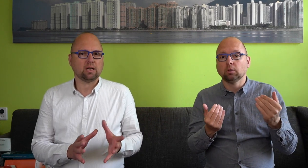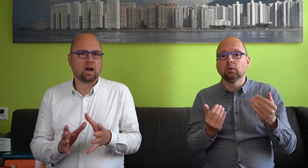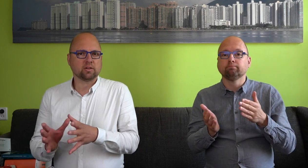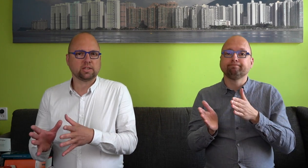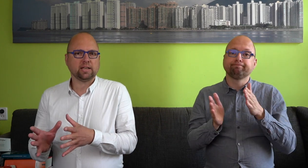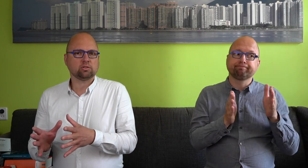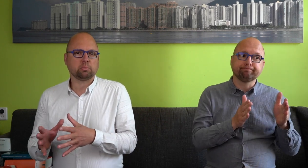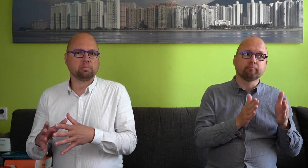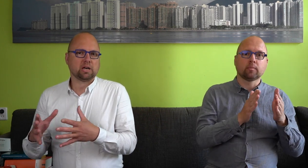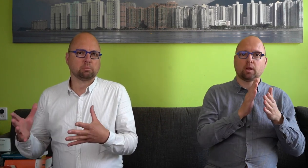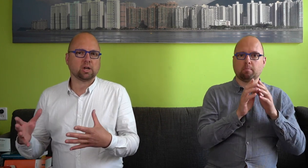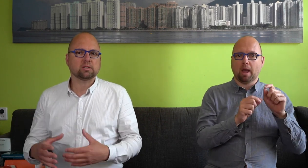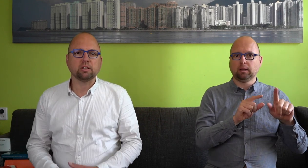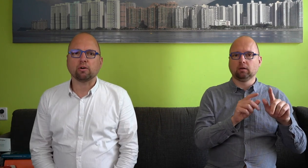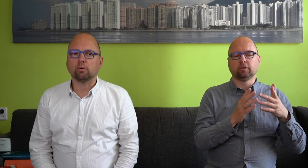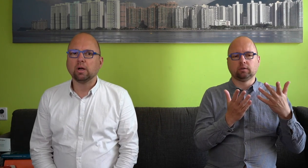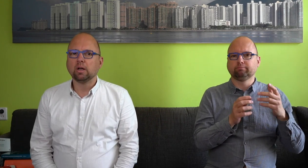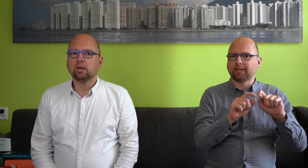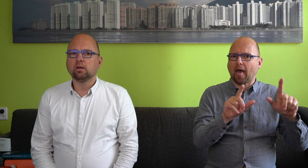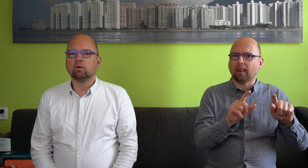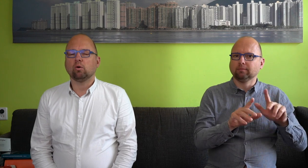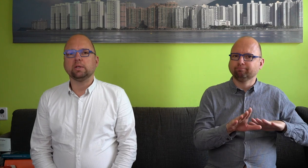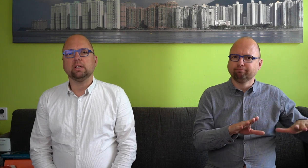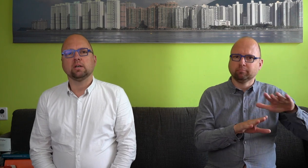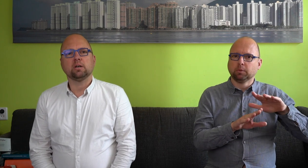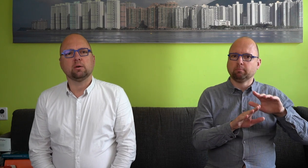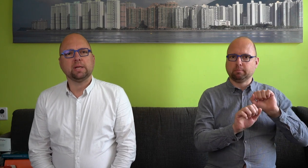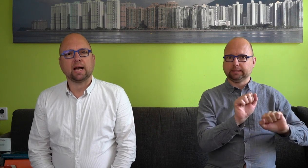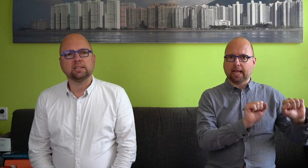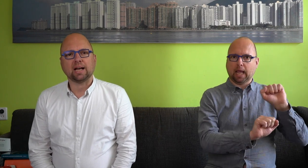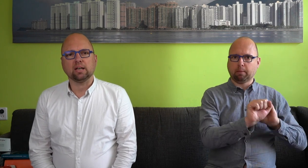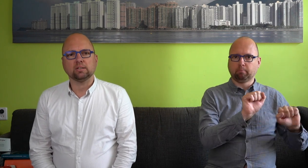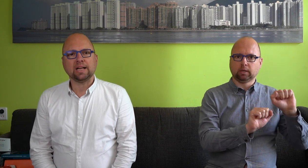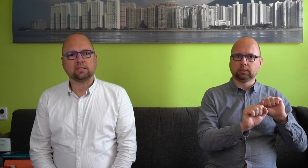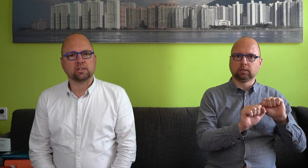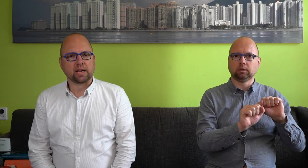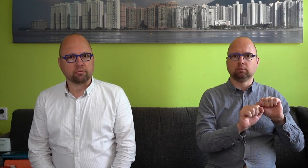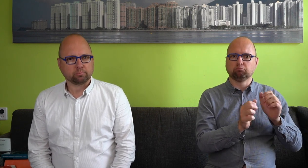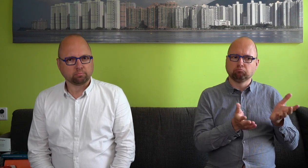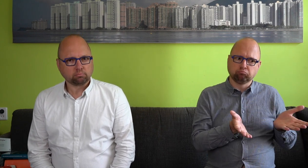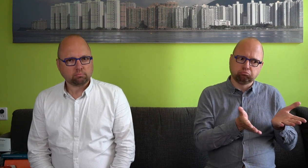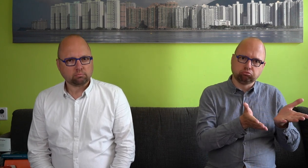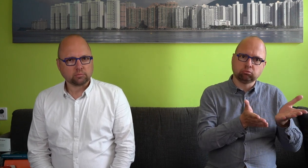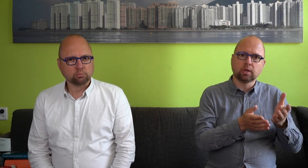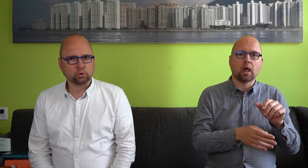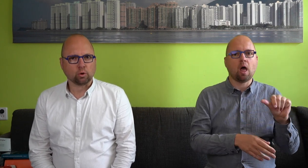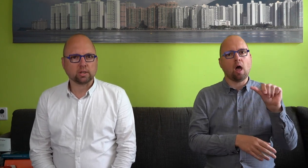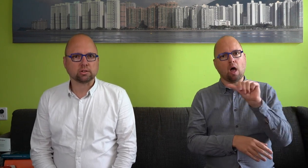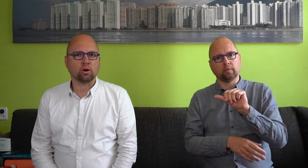en anderzijds op een meer abstracte niveau om die minderheidstalen status te geven. te zorgen dat ze